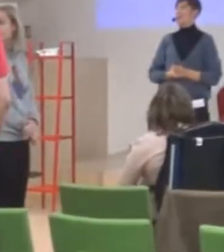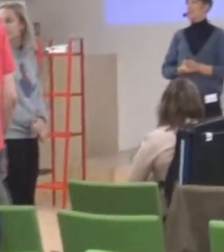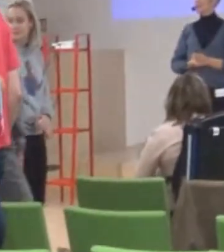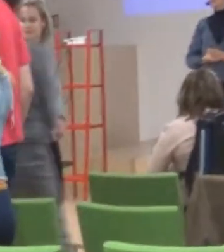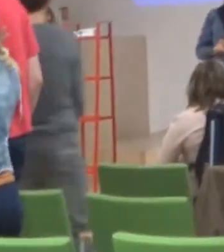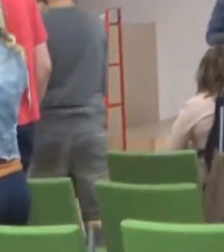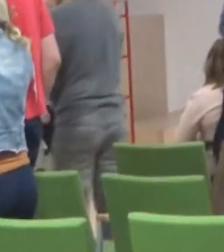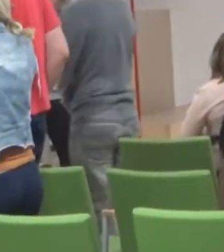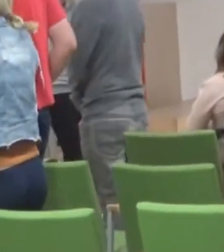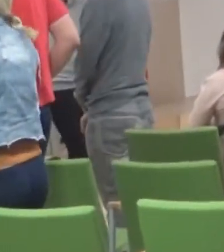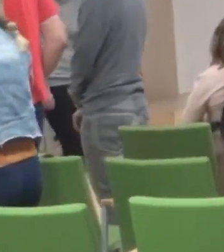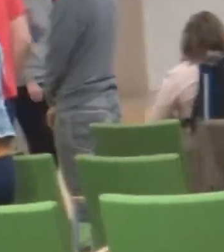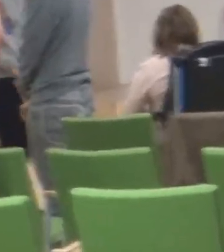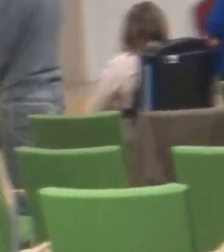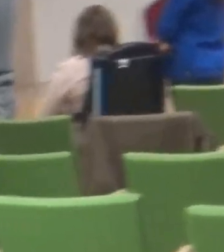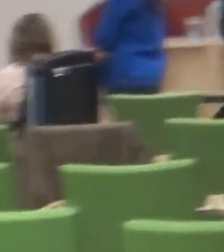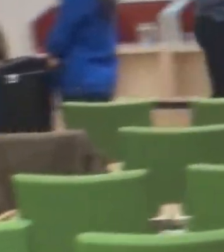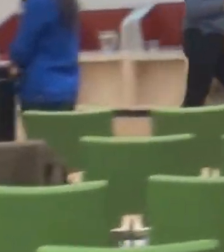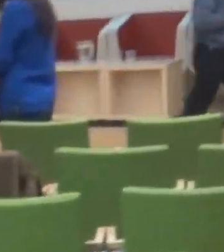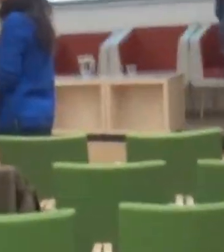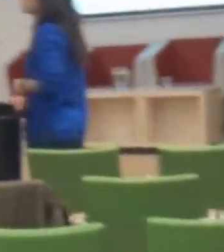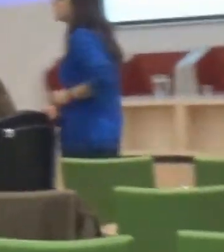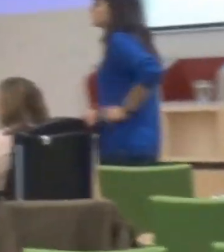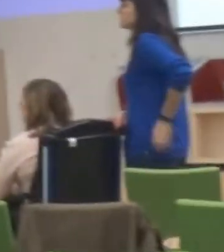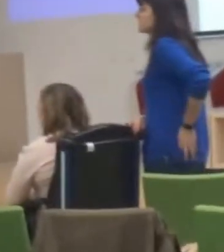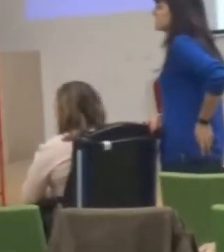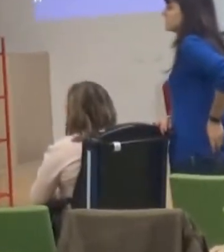Saša Zonych má důležitou otázku. Mikrofon je zde.